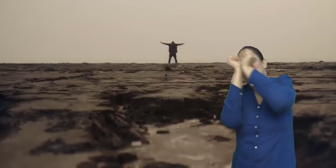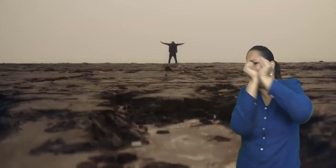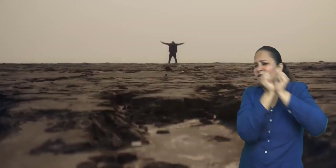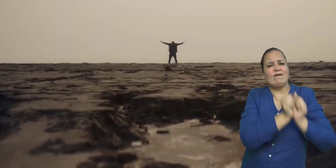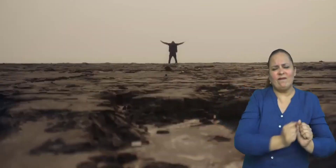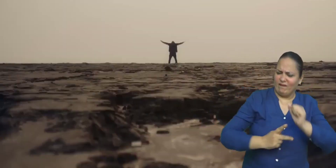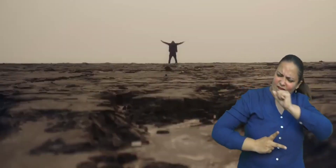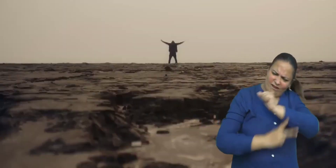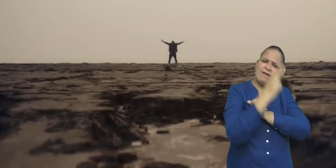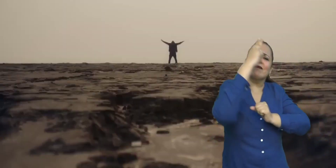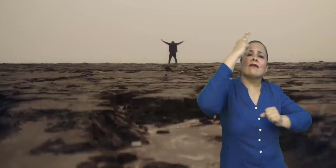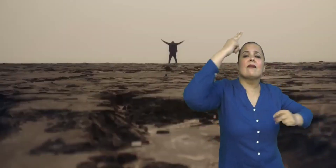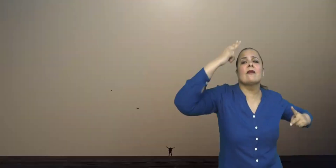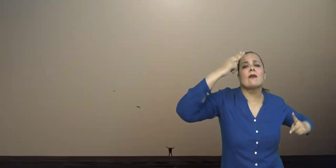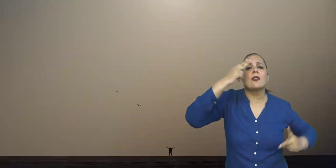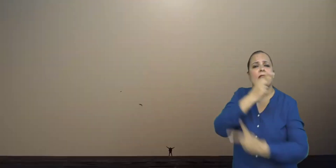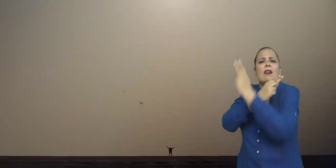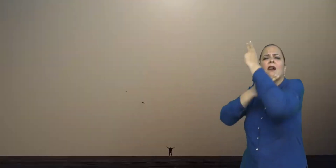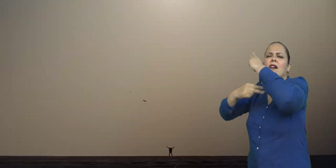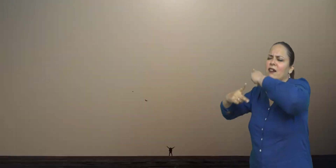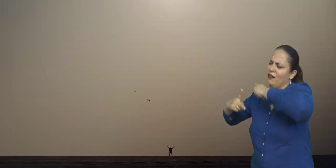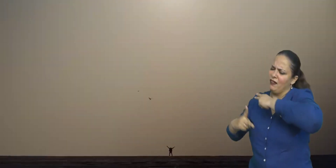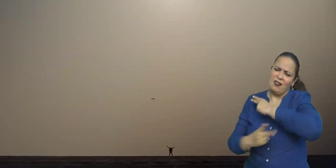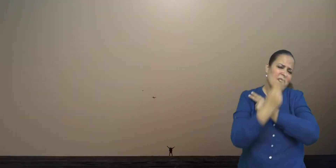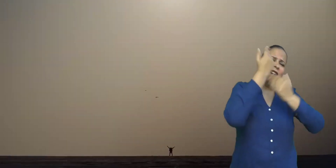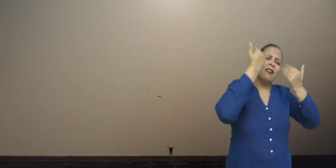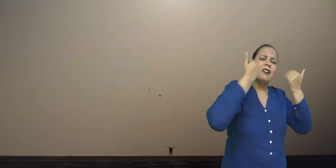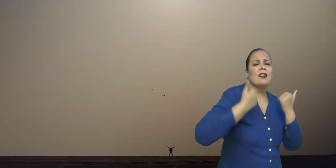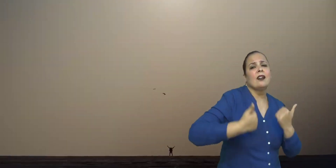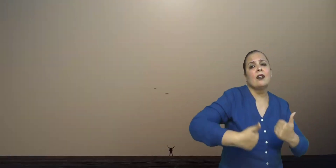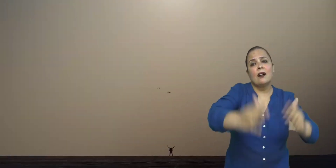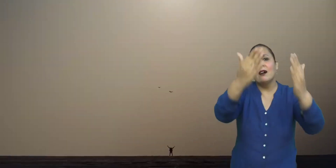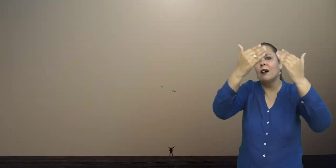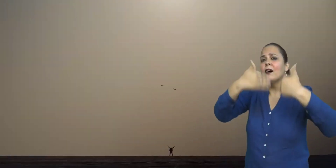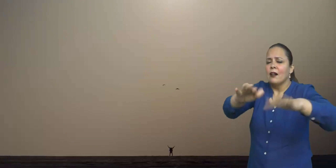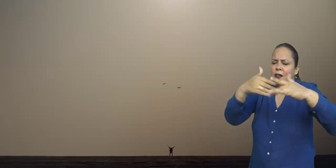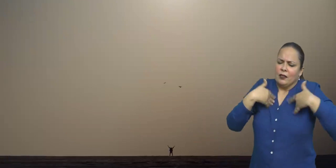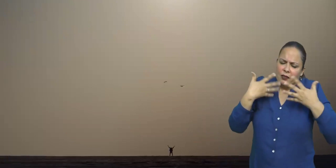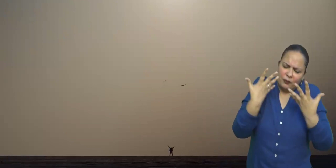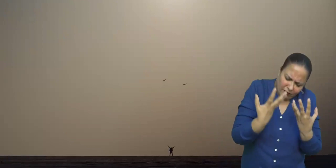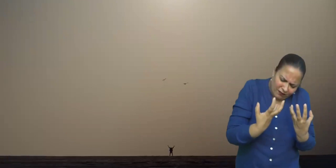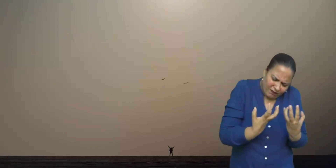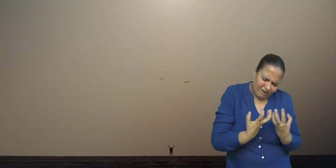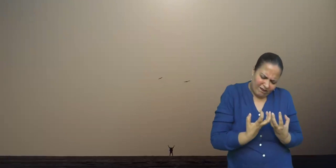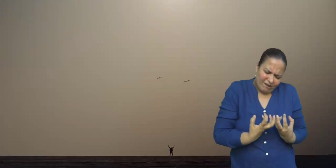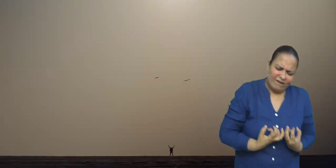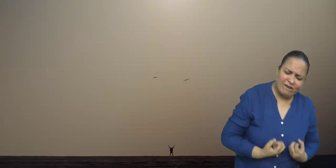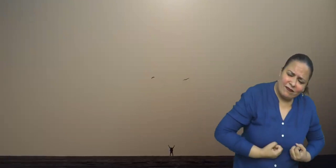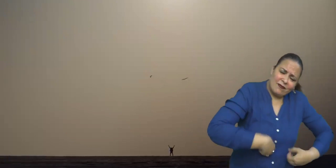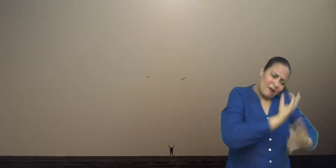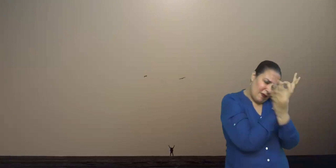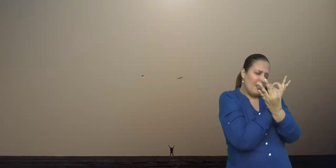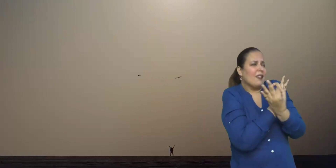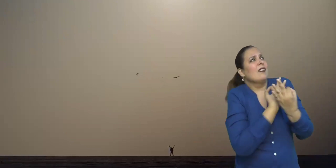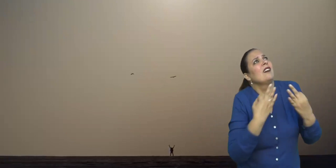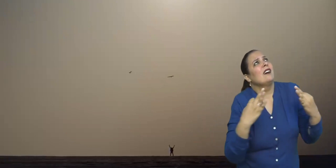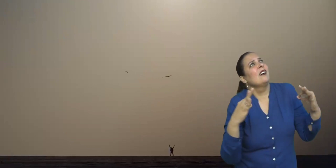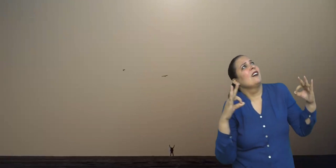आजाद आजाद